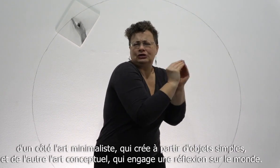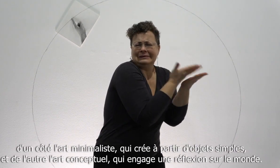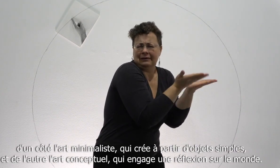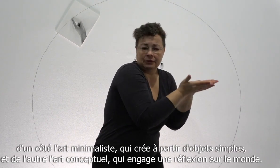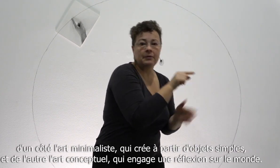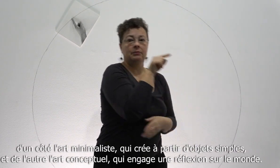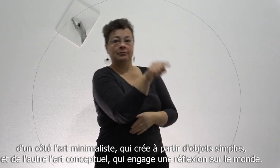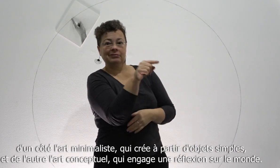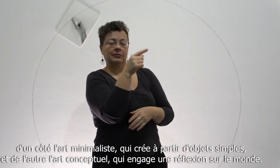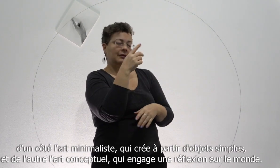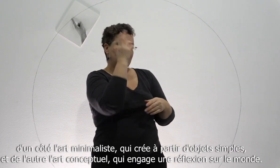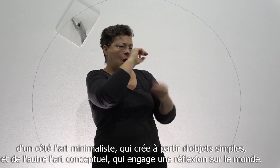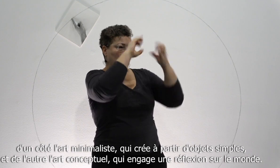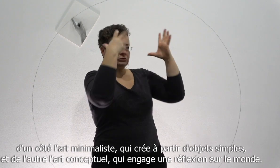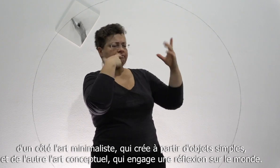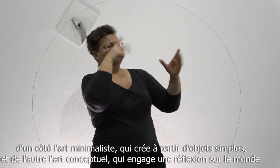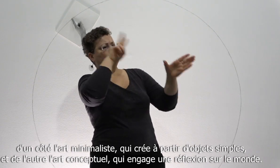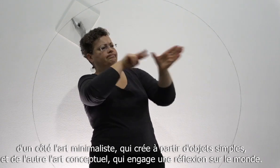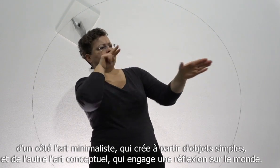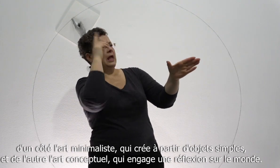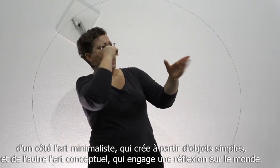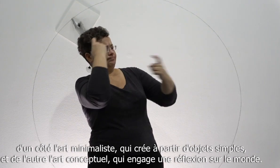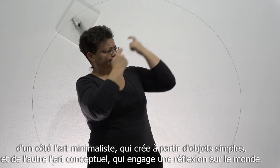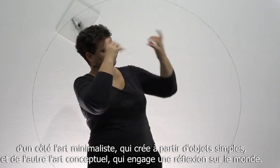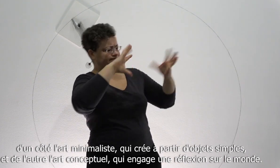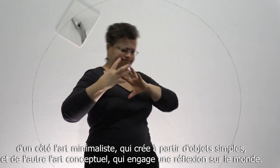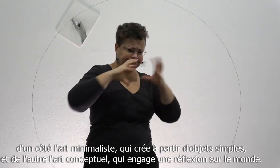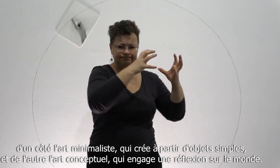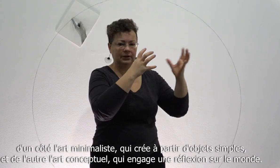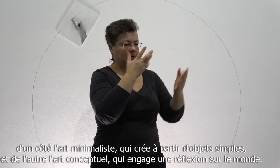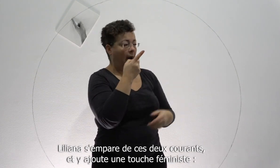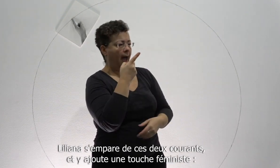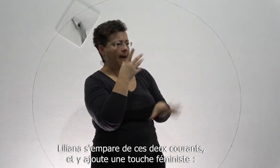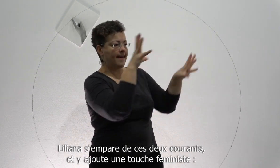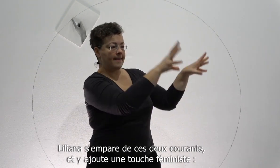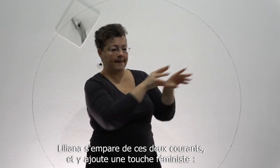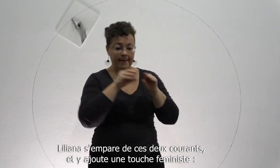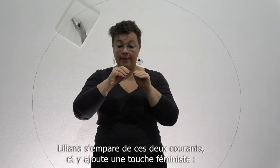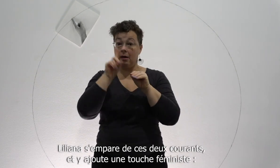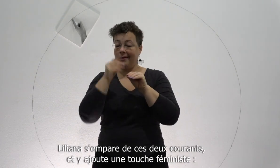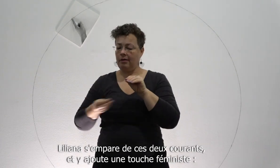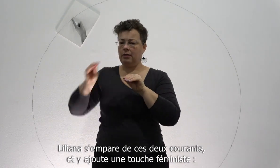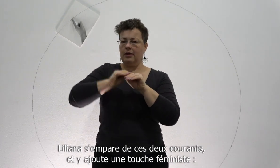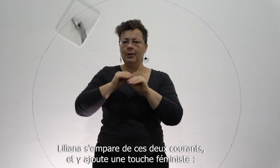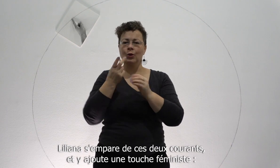et de l'autre, l'art conceptuel qui engage une réflexion sur le monde. Liliana s'empare de ces deux courants et y ajoute une touche féministe.